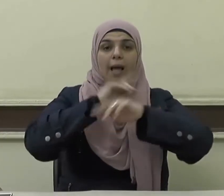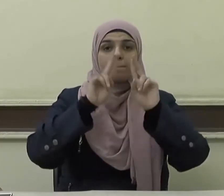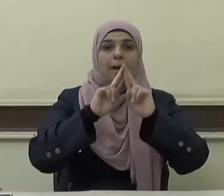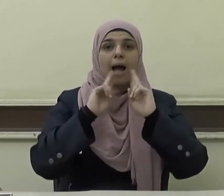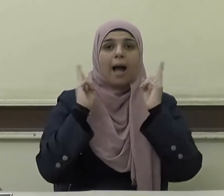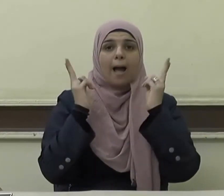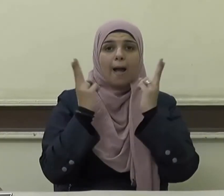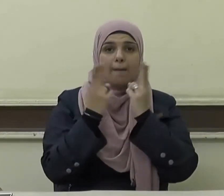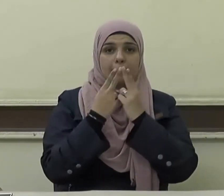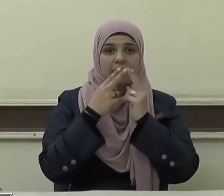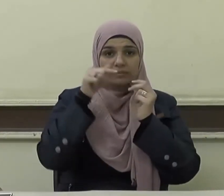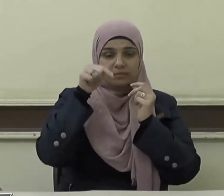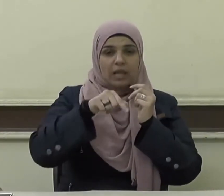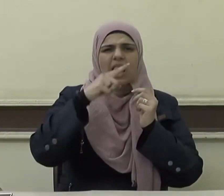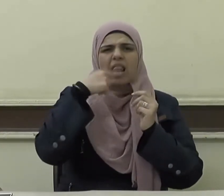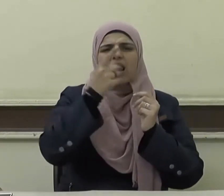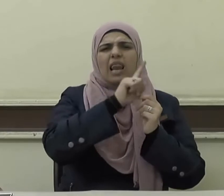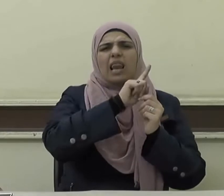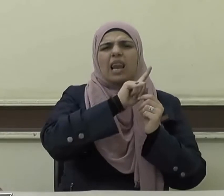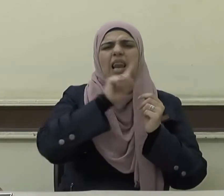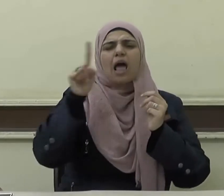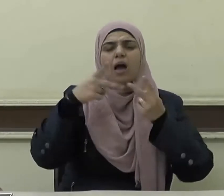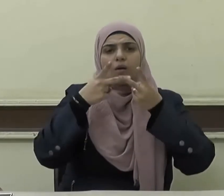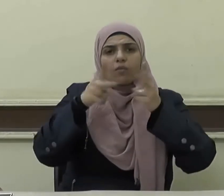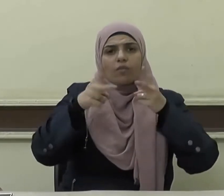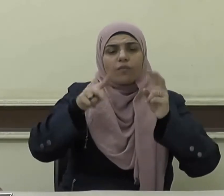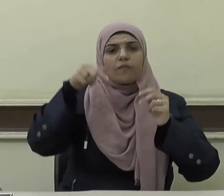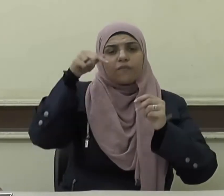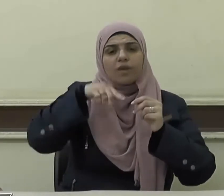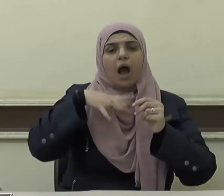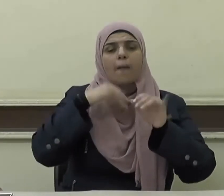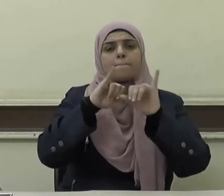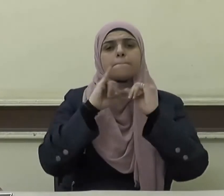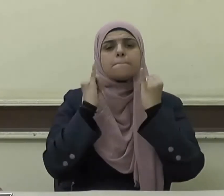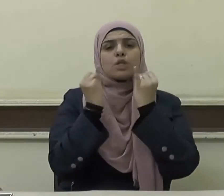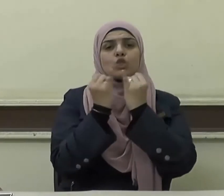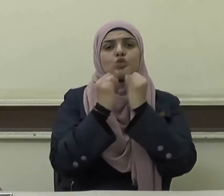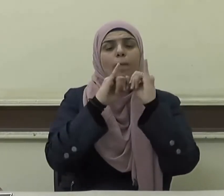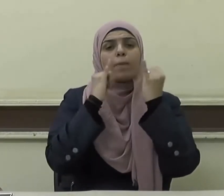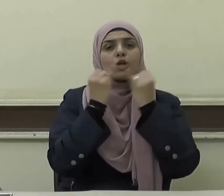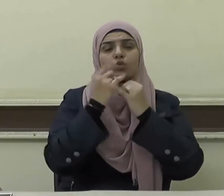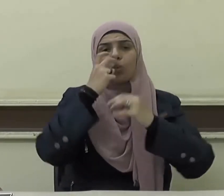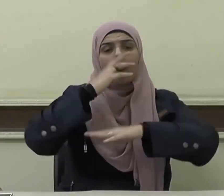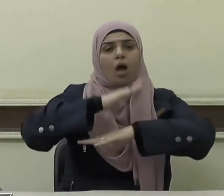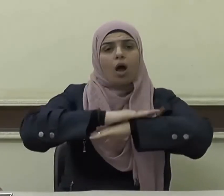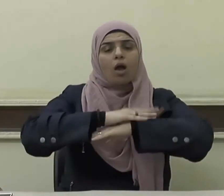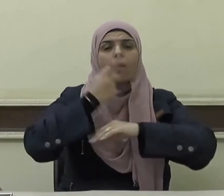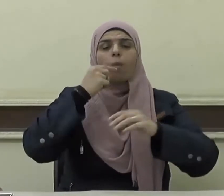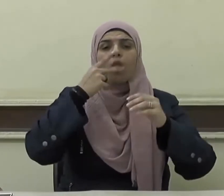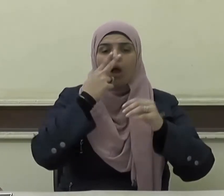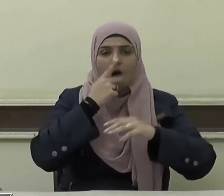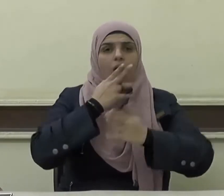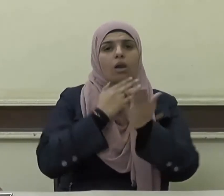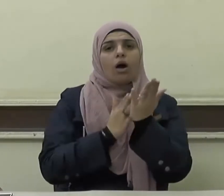العامة لا تنفك عن منظومة القيم والأخلاق الإنسانية